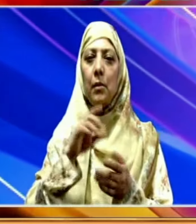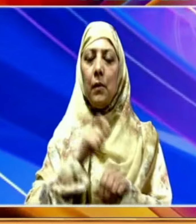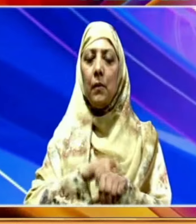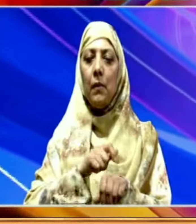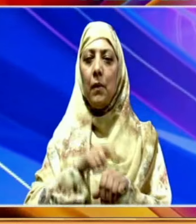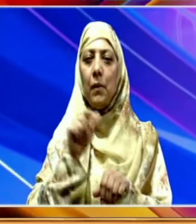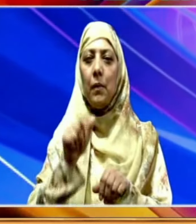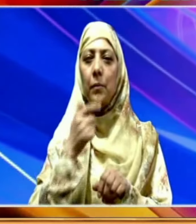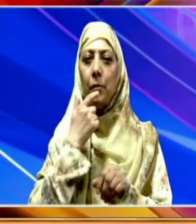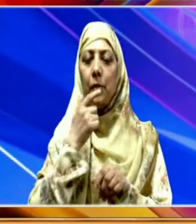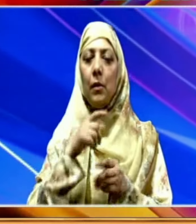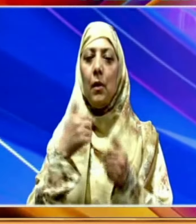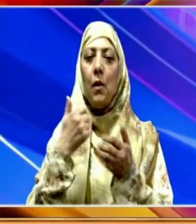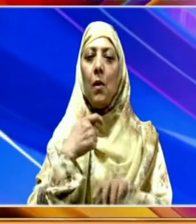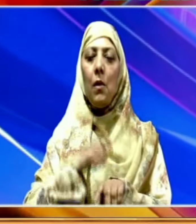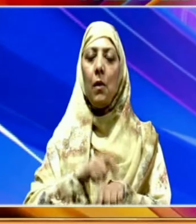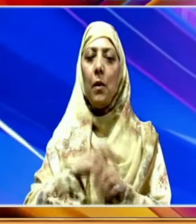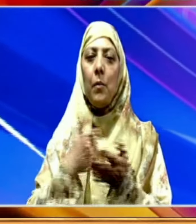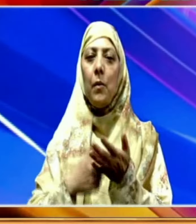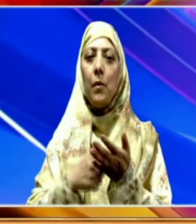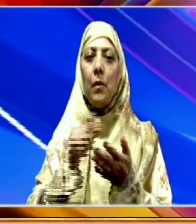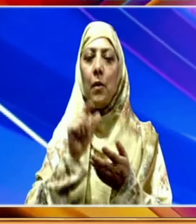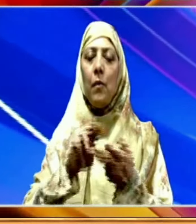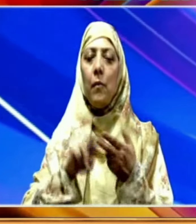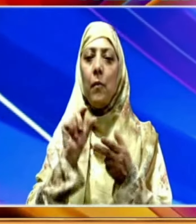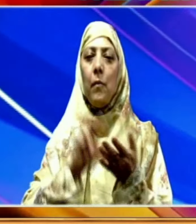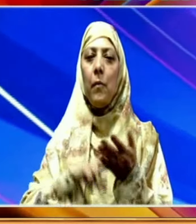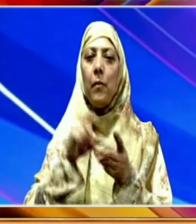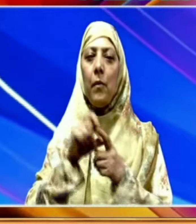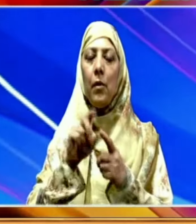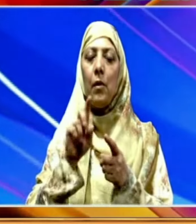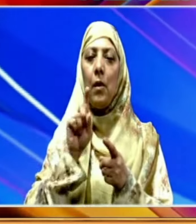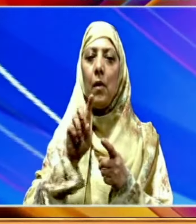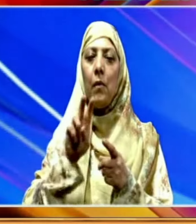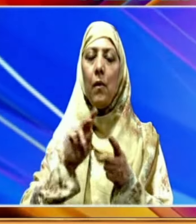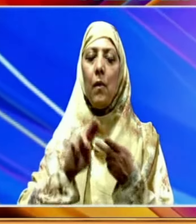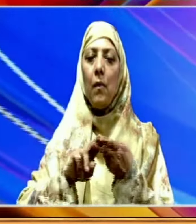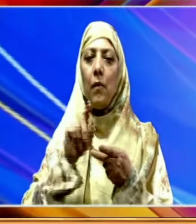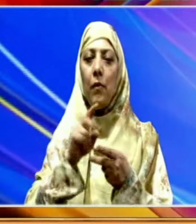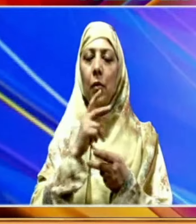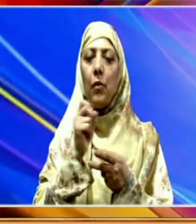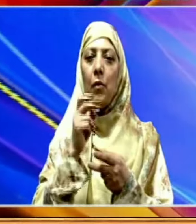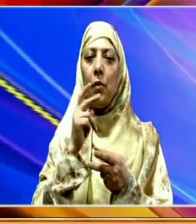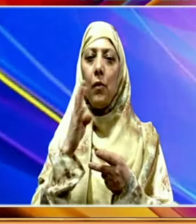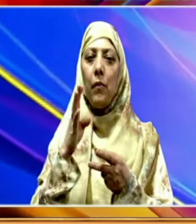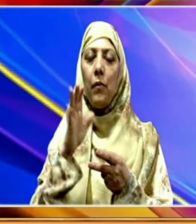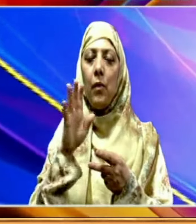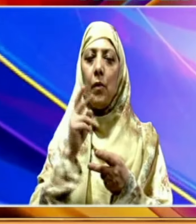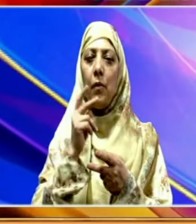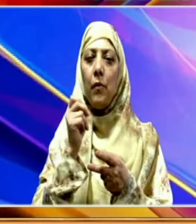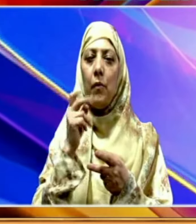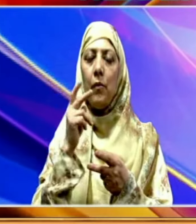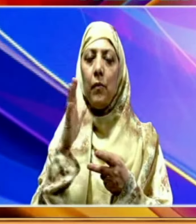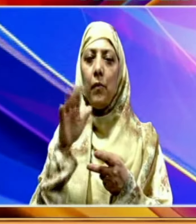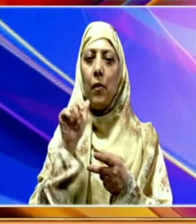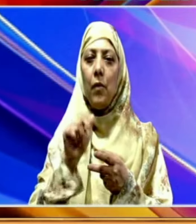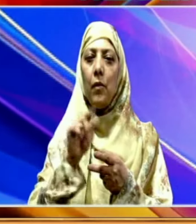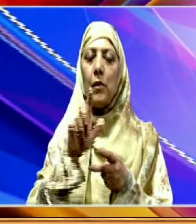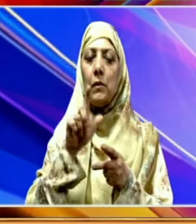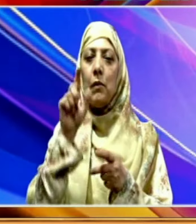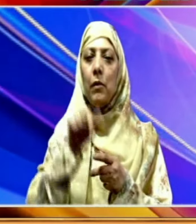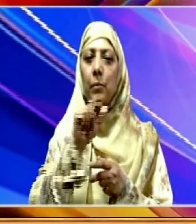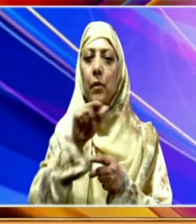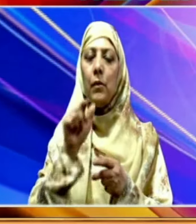وقت میں پیش کیا گیا جب مالیاتی فنڈ آئی ایم ایف نے مالی سال دوہزار چوبیس پچیس کے لیے معاشی ترقی میں سات